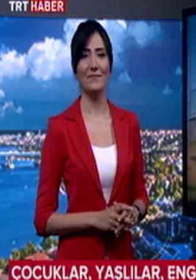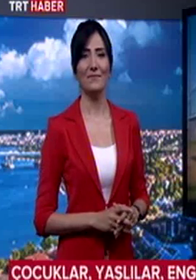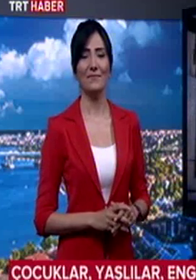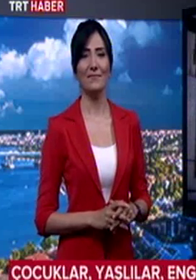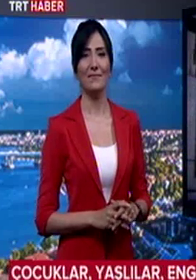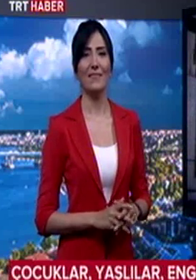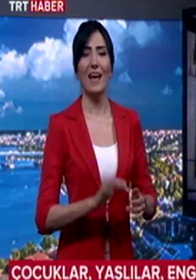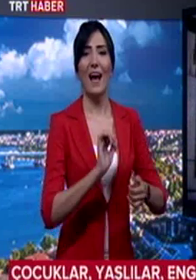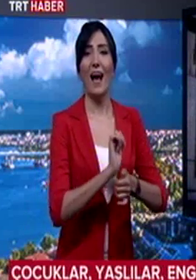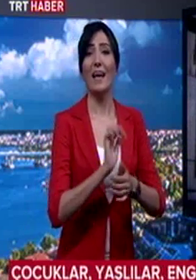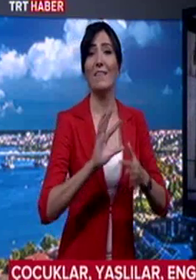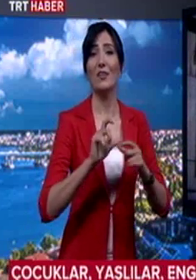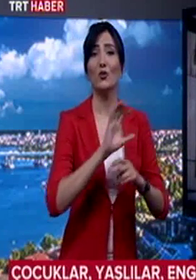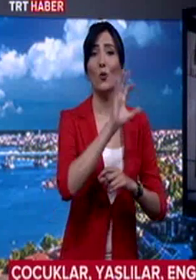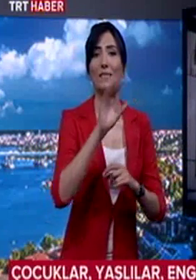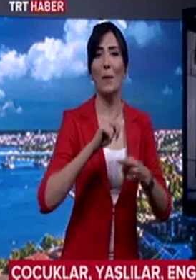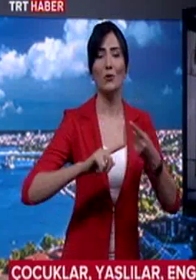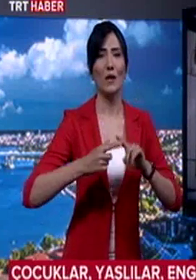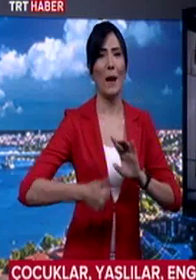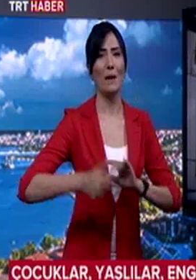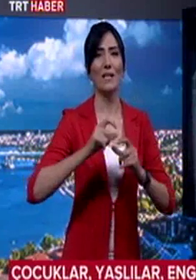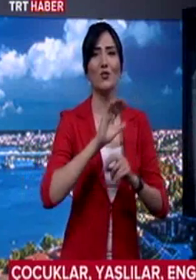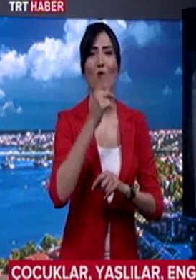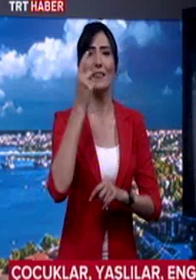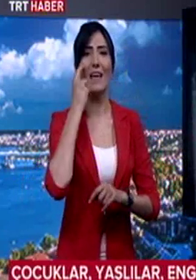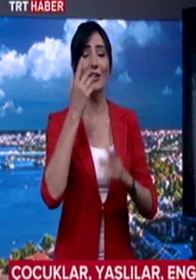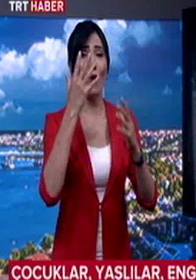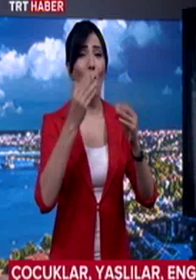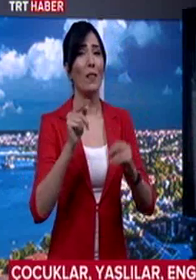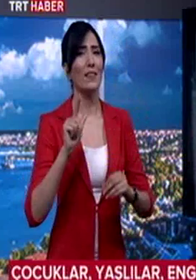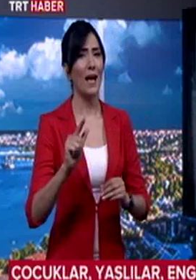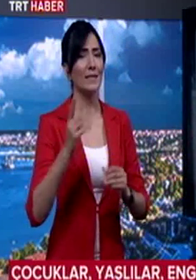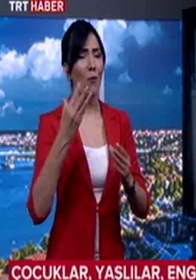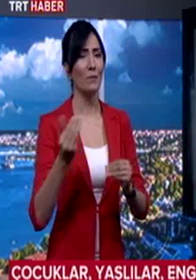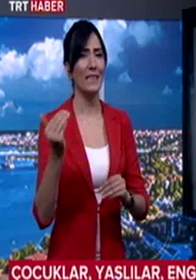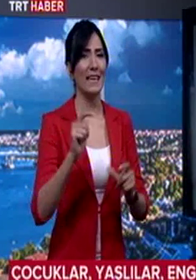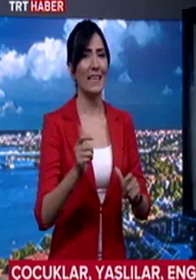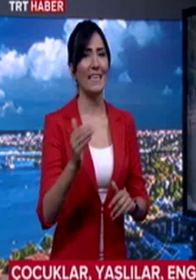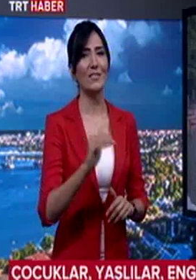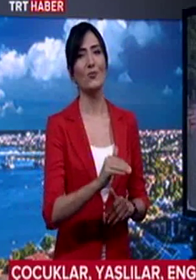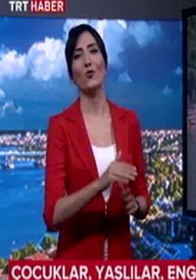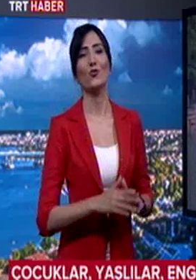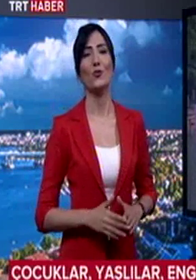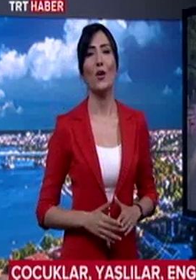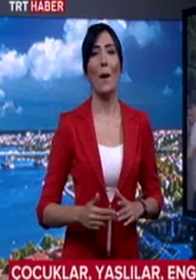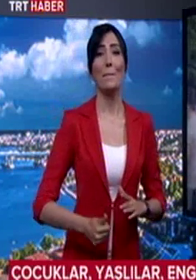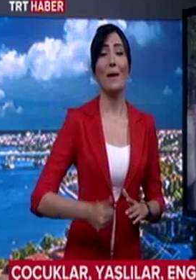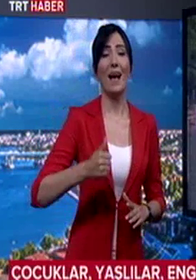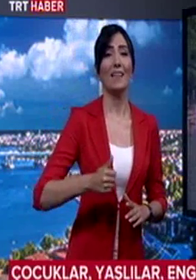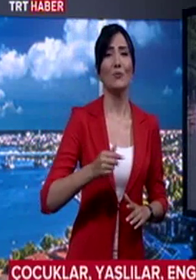Aile ve sosyal politikalar bakanlığı sosyal devlet olmanın gereklerini yerine getiriyor. Bakanlığımızın son